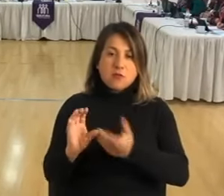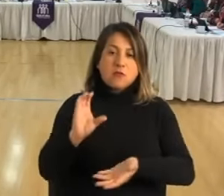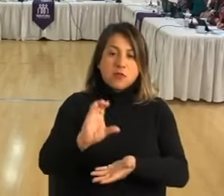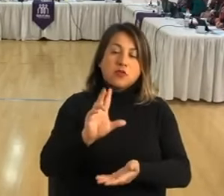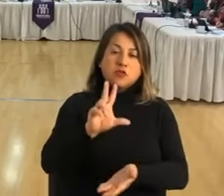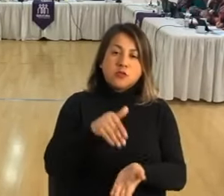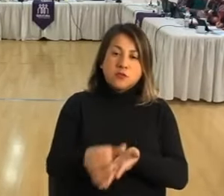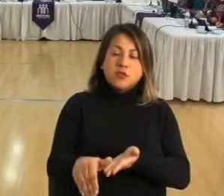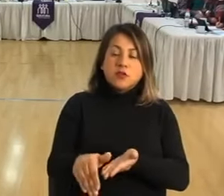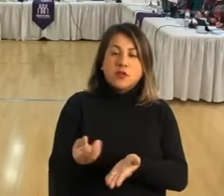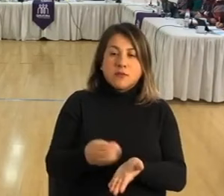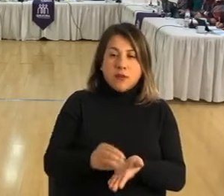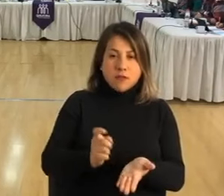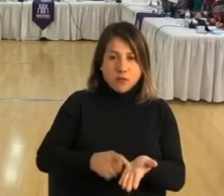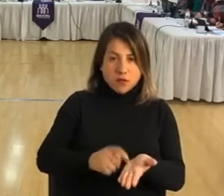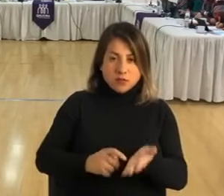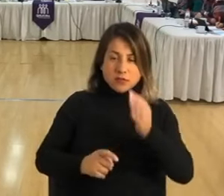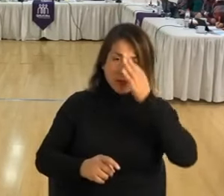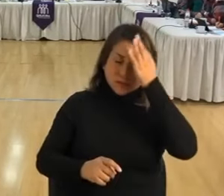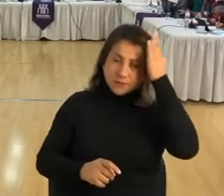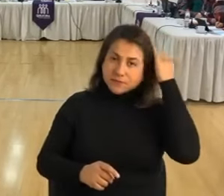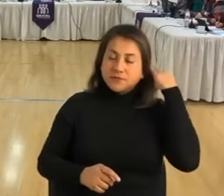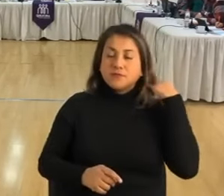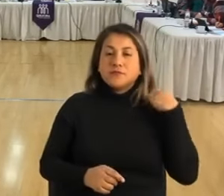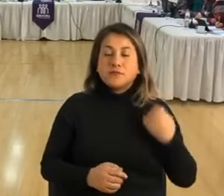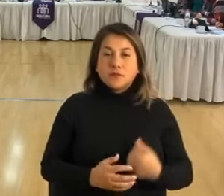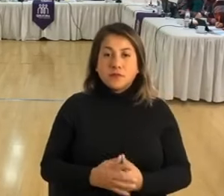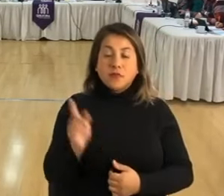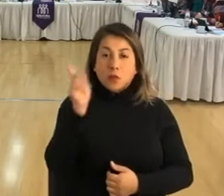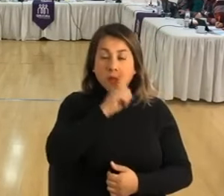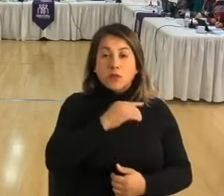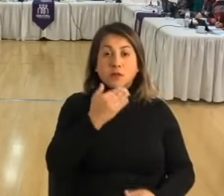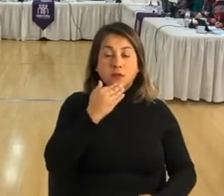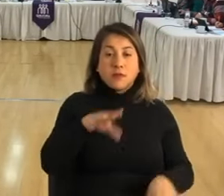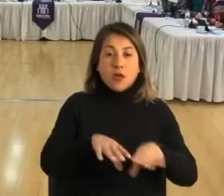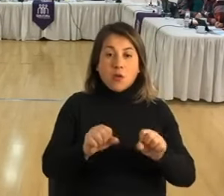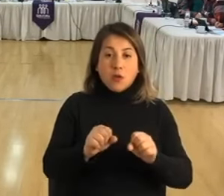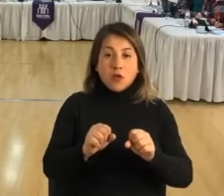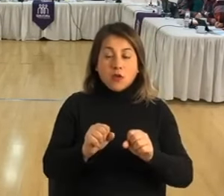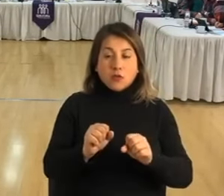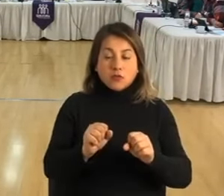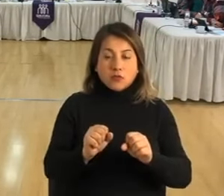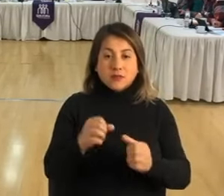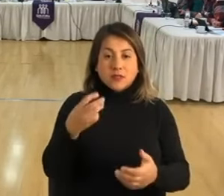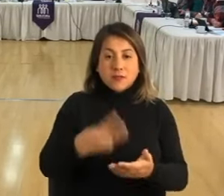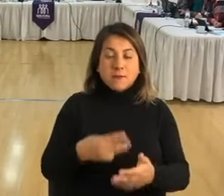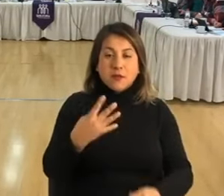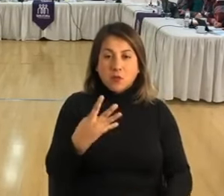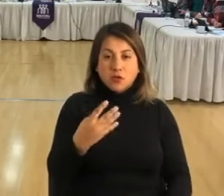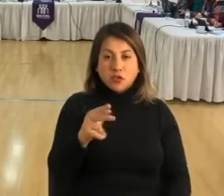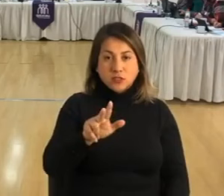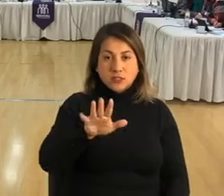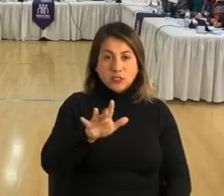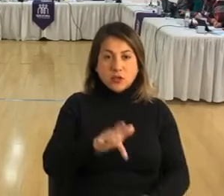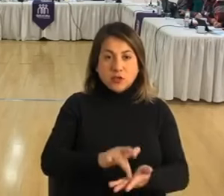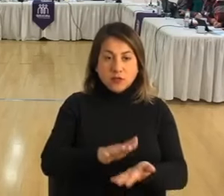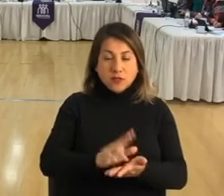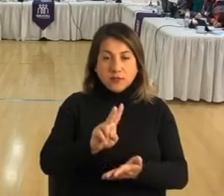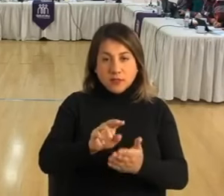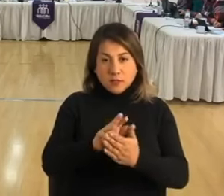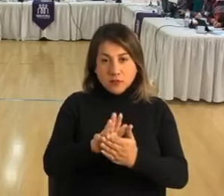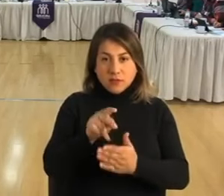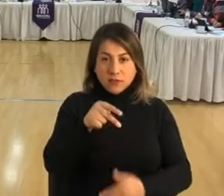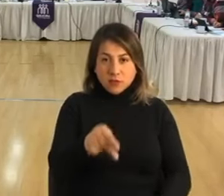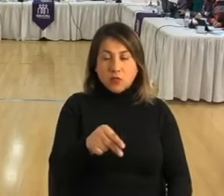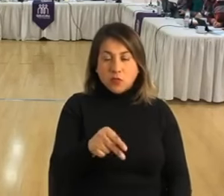un monto de 8 millones de pesos y va incluido. Y por último, por el decreto alcaldicio 4.085, fecha 29 de